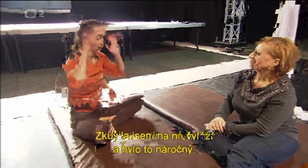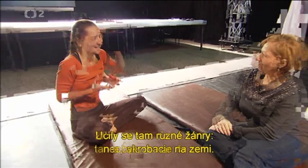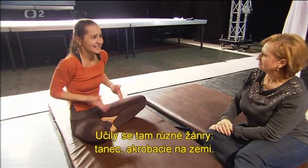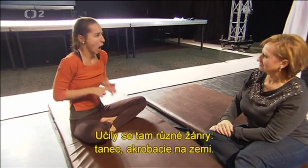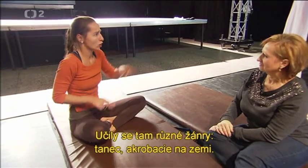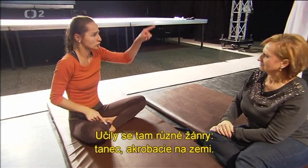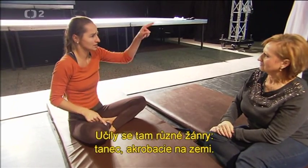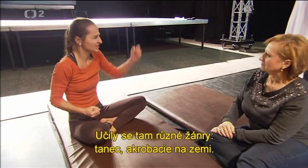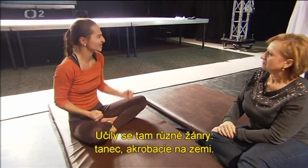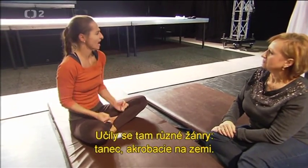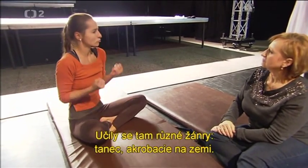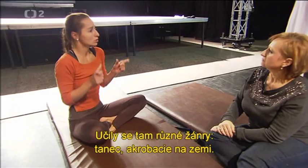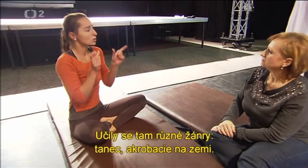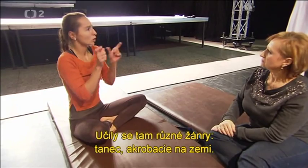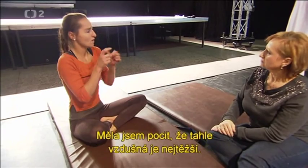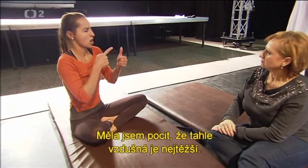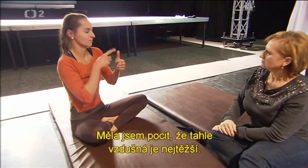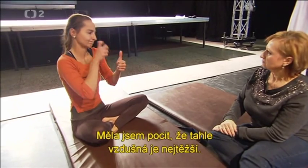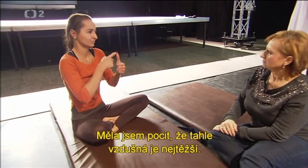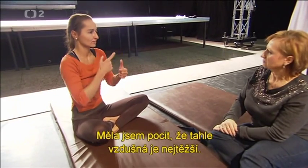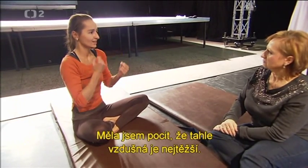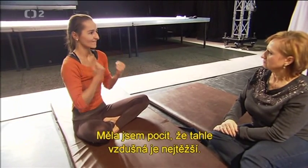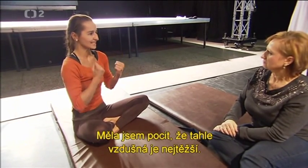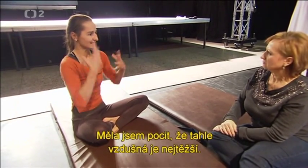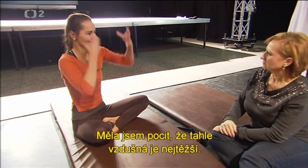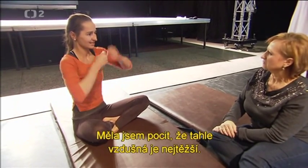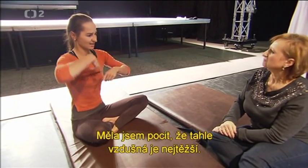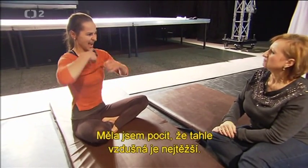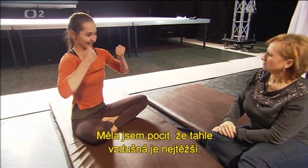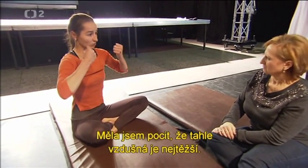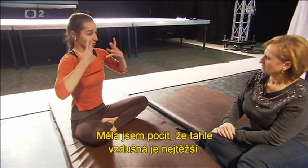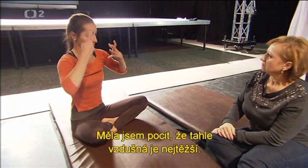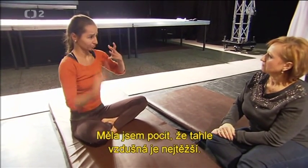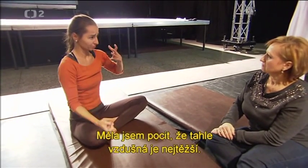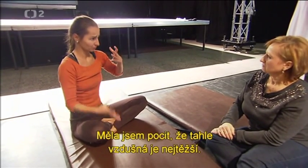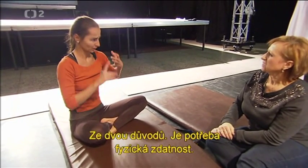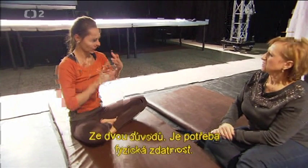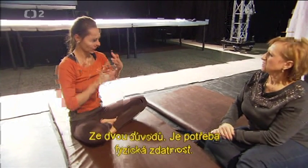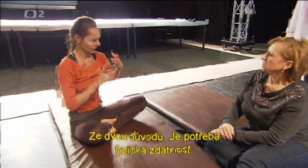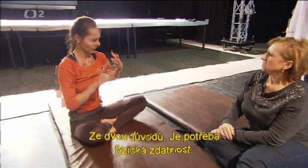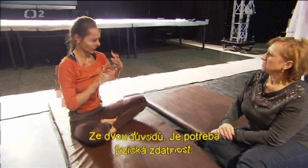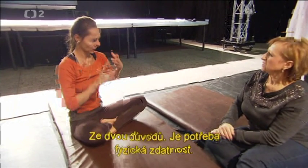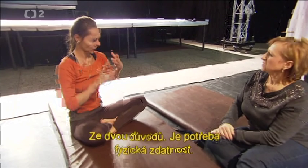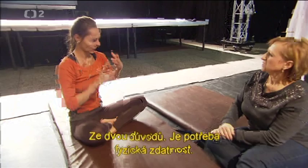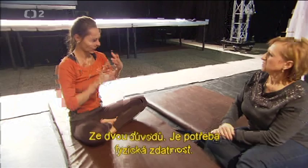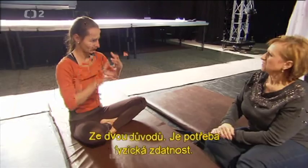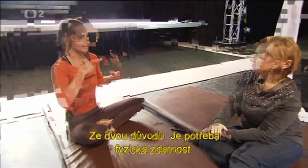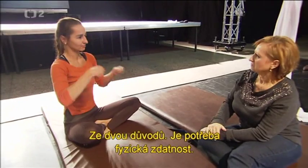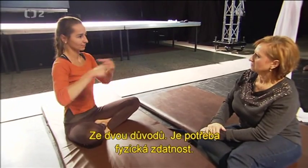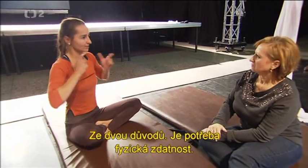...tanec, akrobací je na zemi. Měla jsem pocit, že tahle vzdušná je nejtěžší. Zedvůžitá vědická zdatnost.